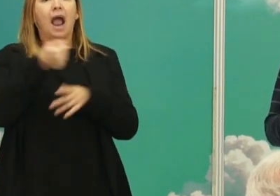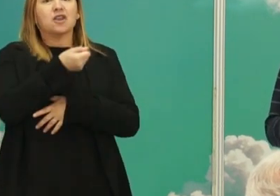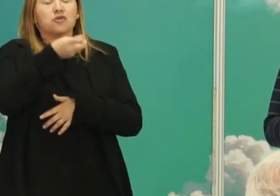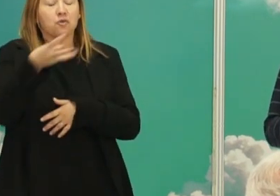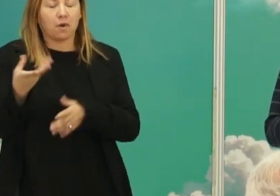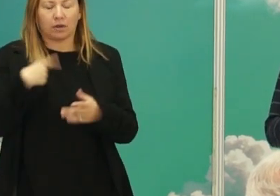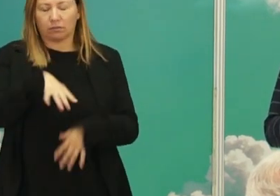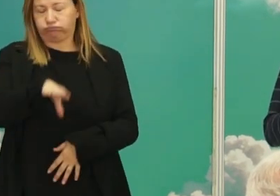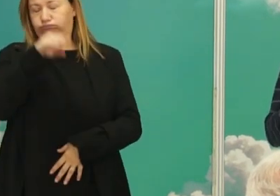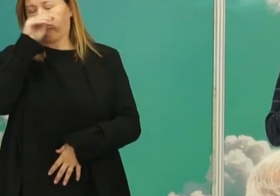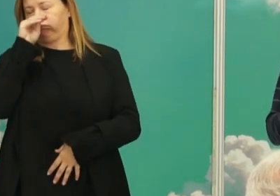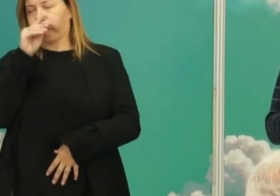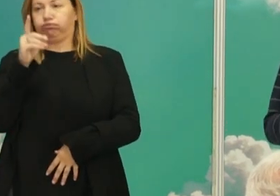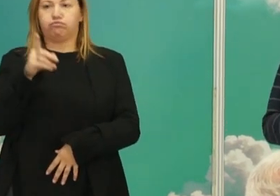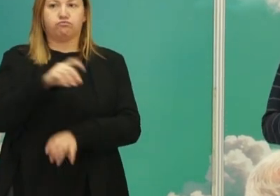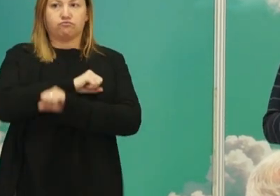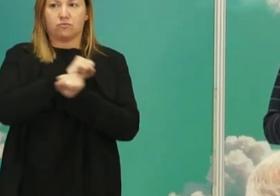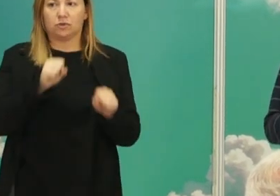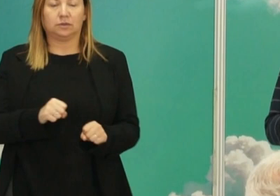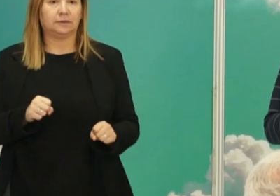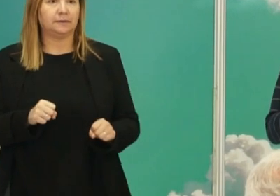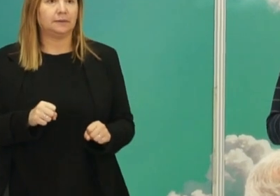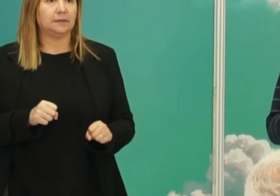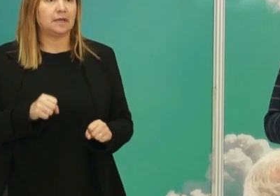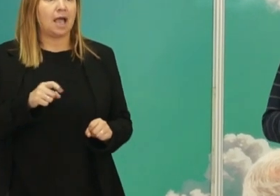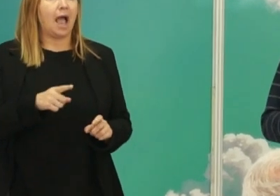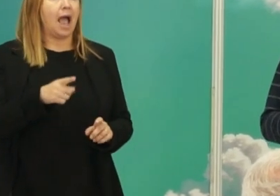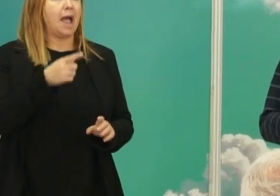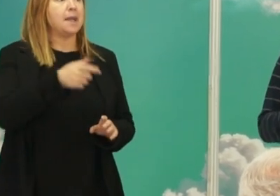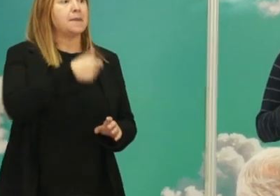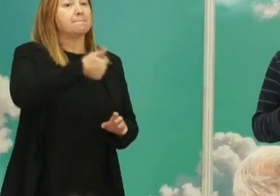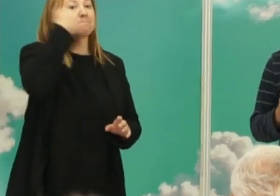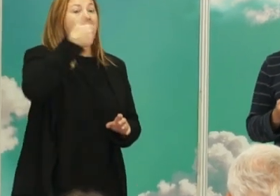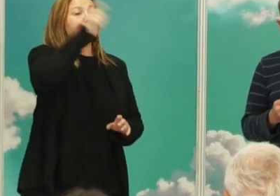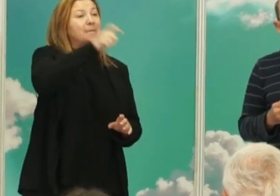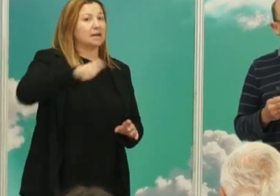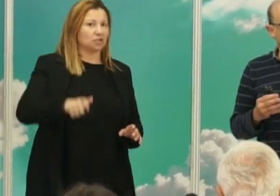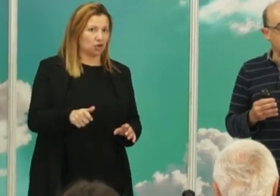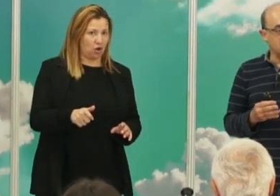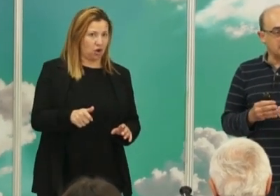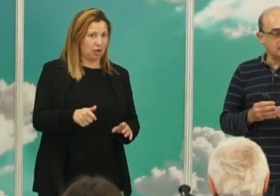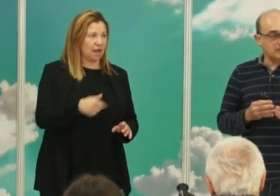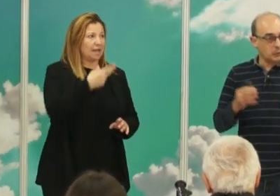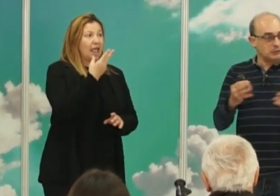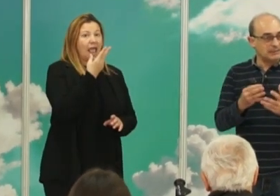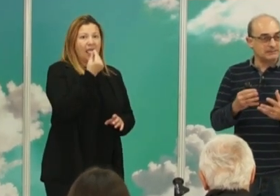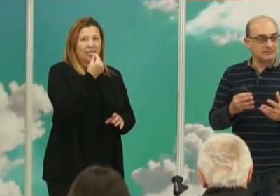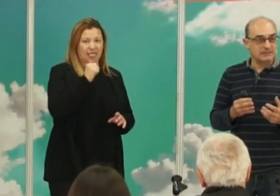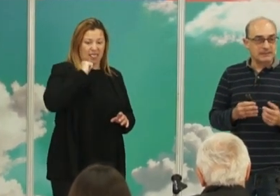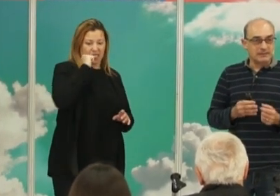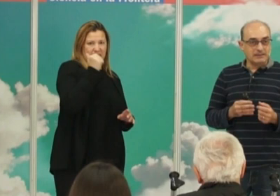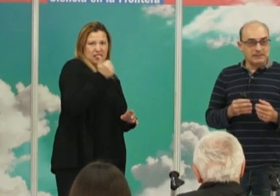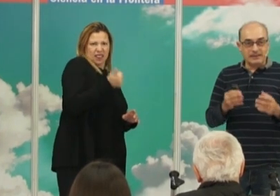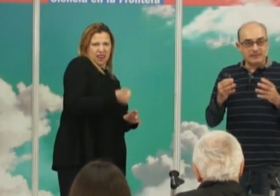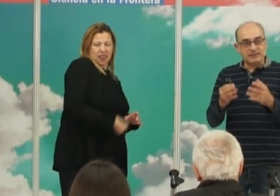entender. Por ejemplo, creo que hay como mil personas que tienen más dinero que el 50% de la humanidad, juntas.